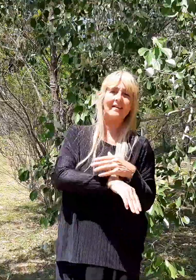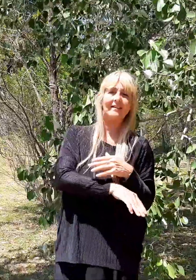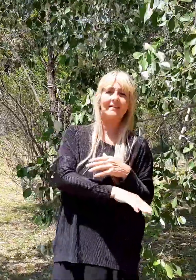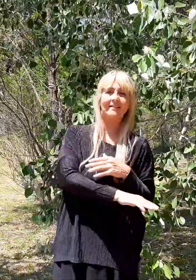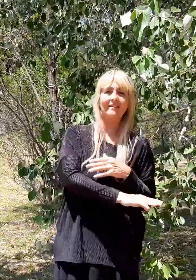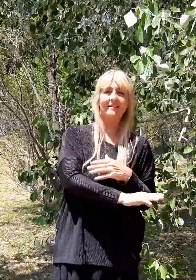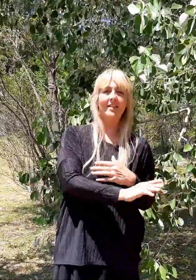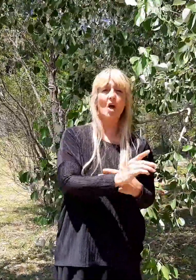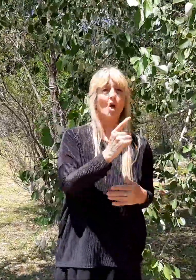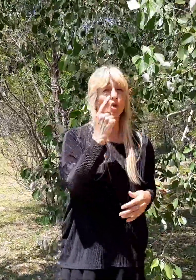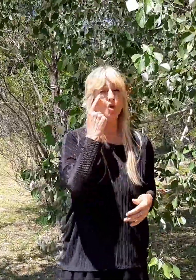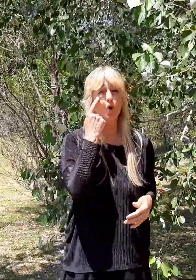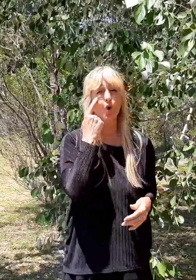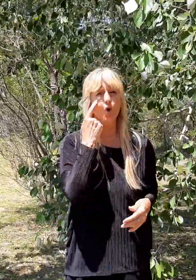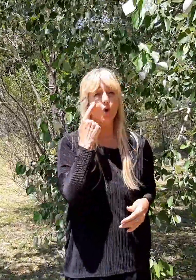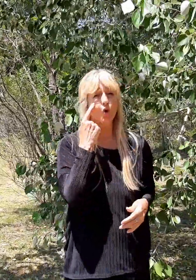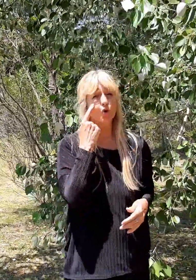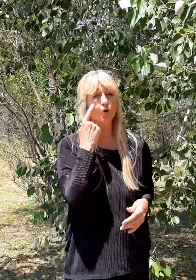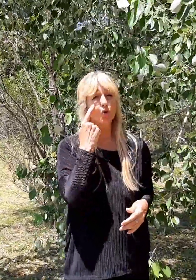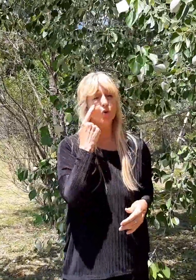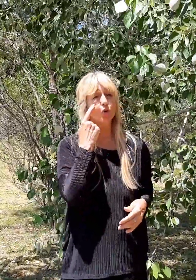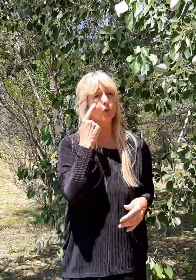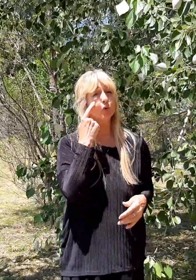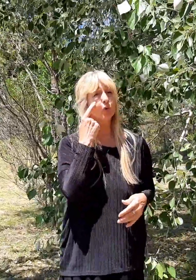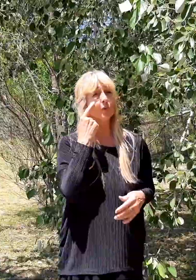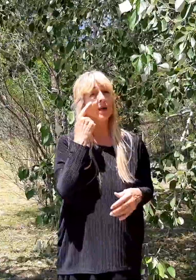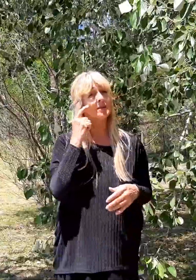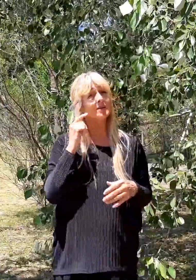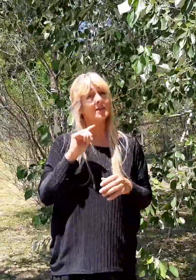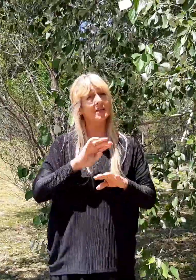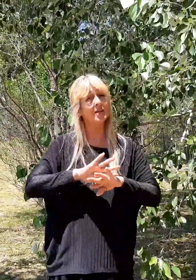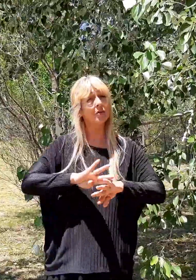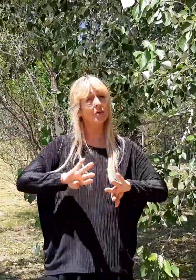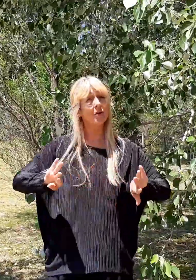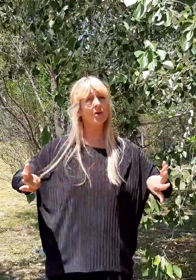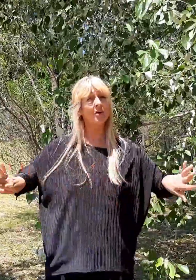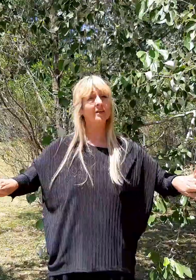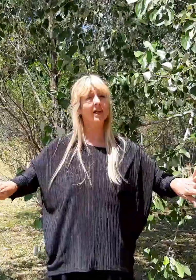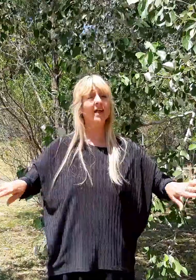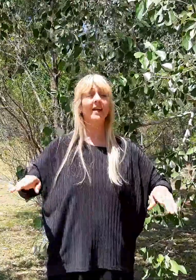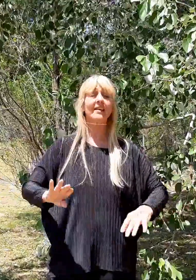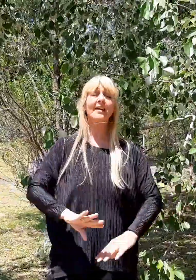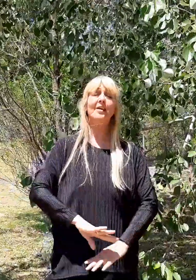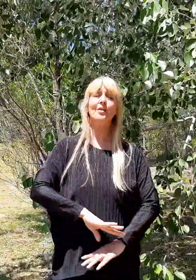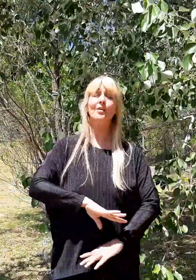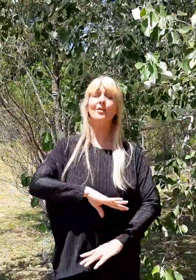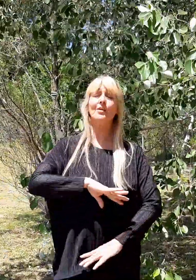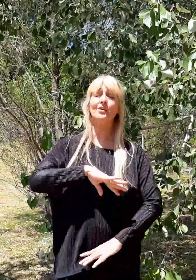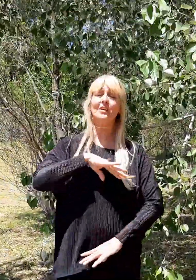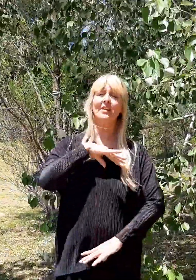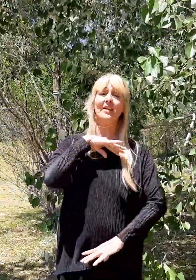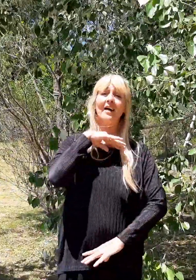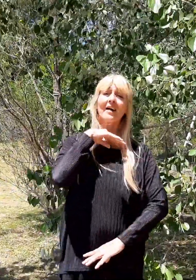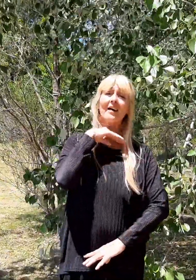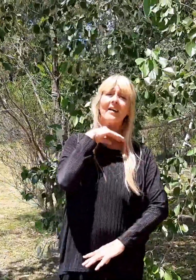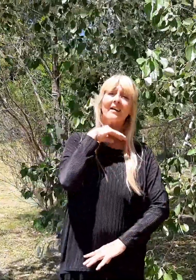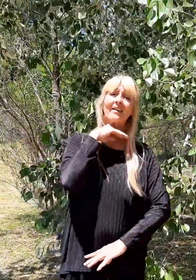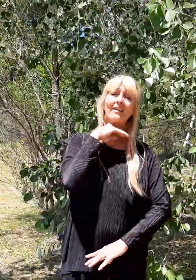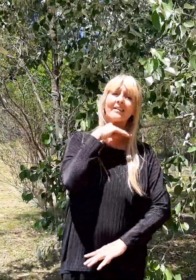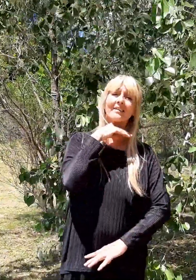Yo conozco tu vacío, te quiero llenar